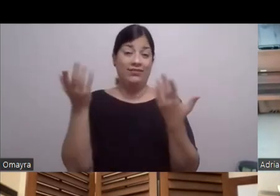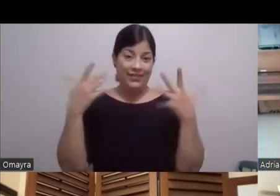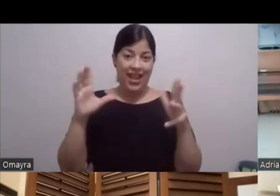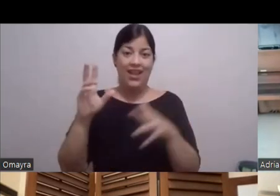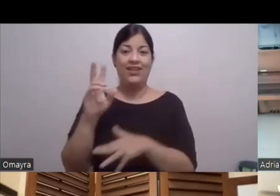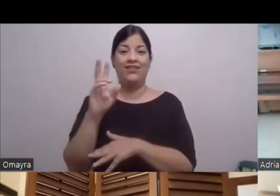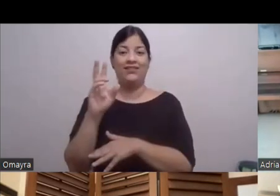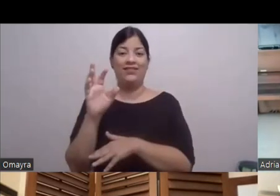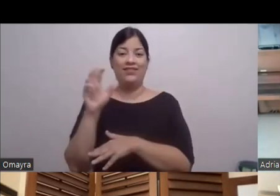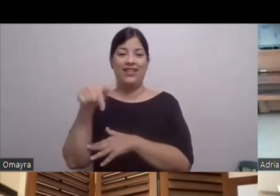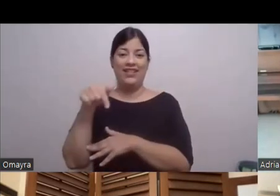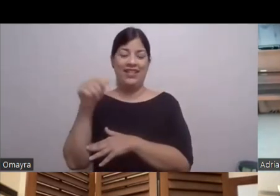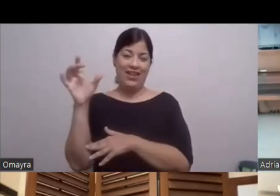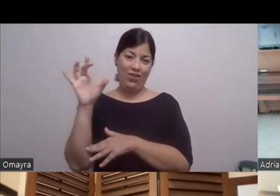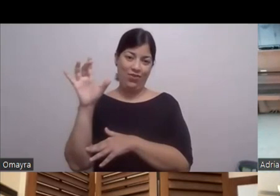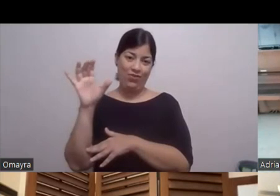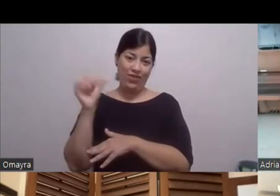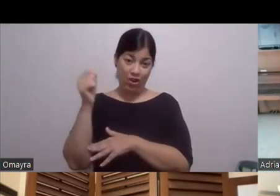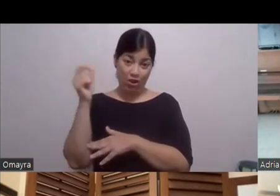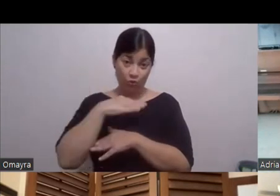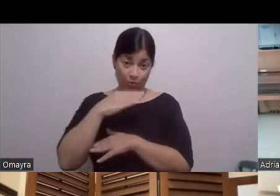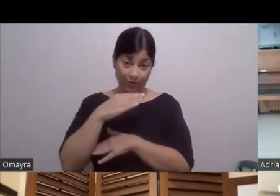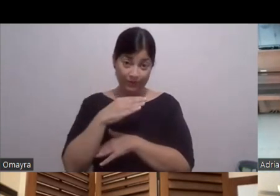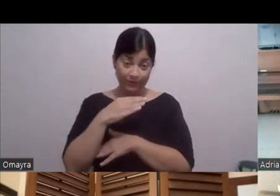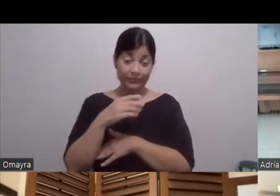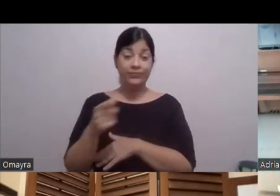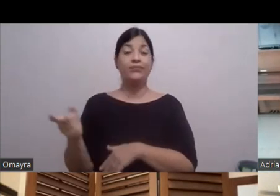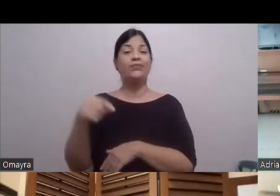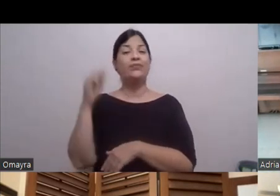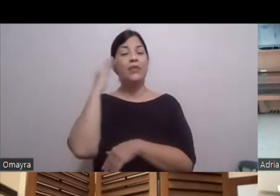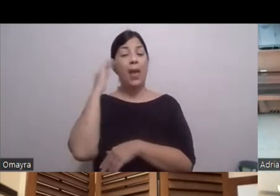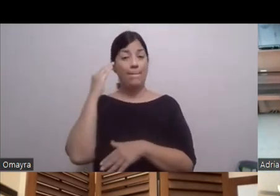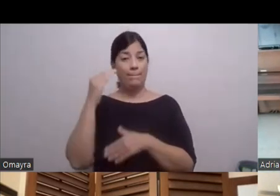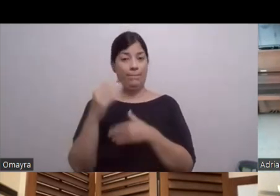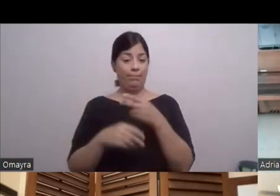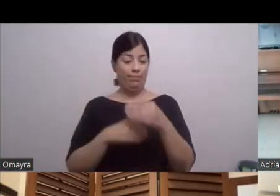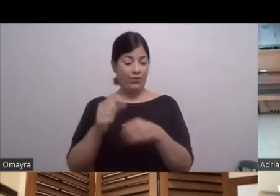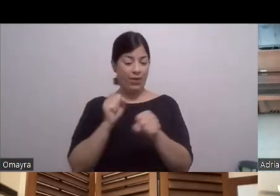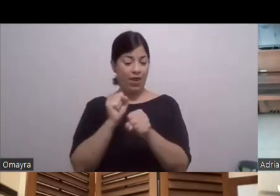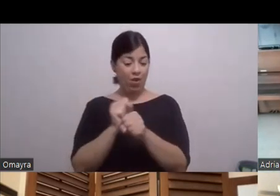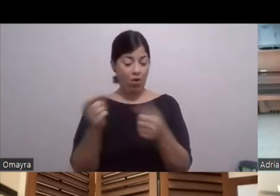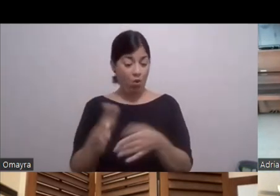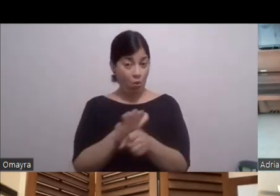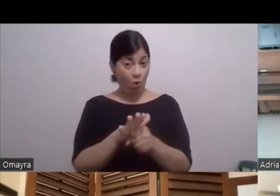veces En Artefusión Producciones que son locales Pues mira Hay que ir a verla Hay que ir a